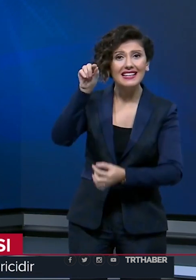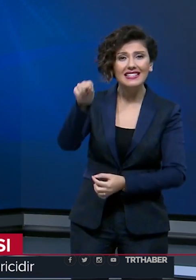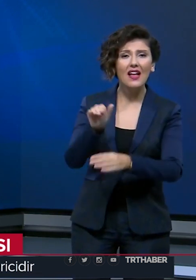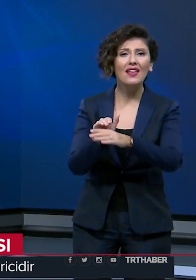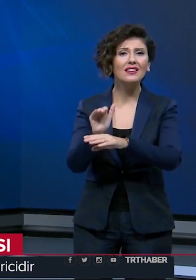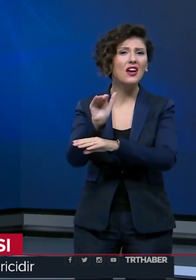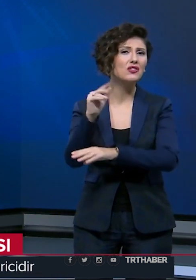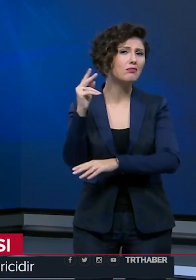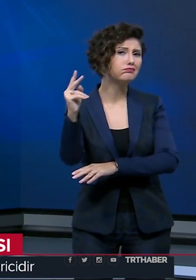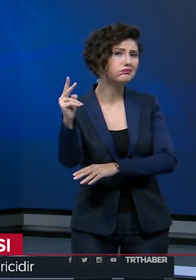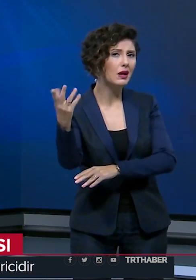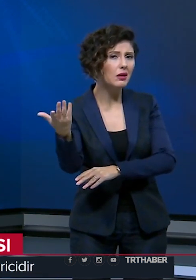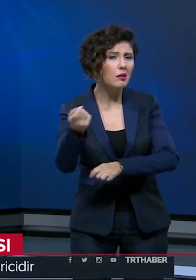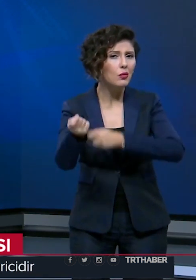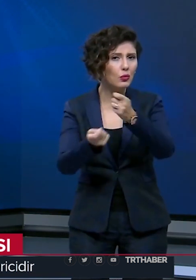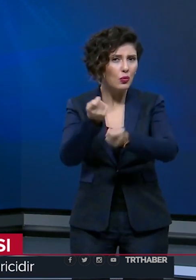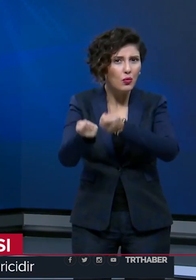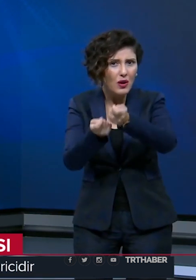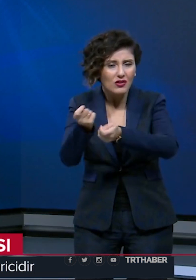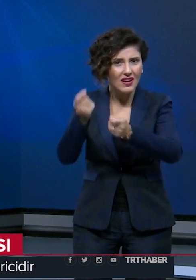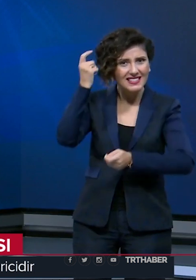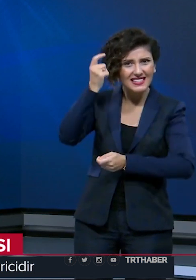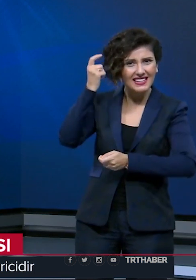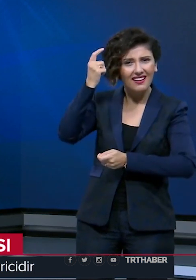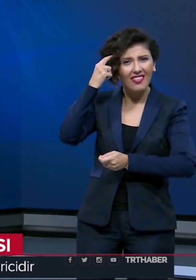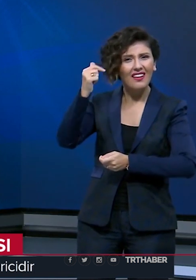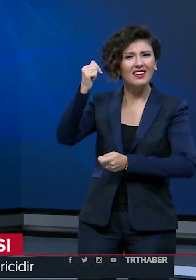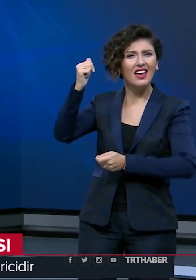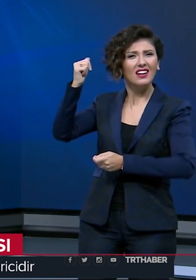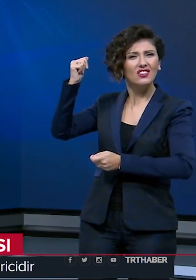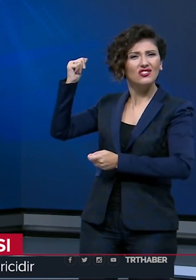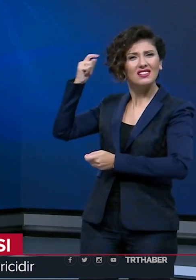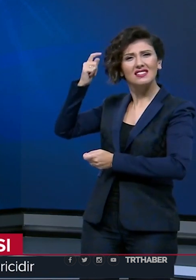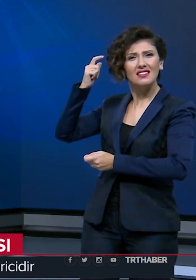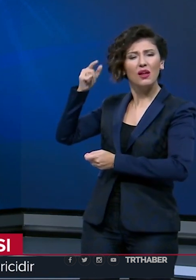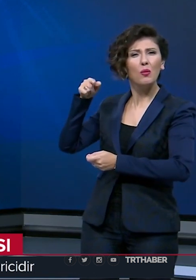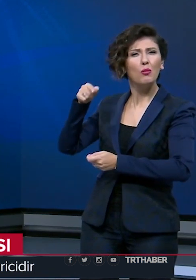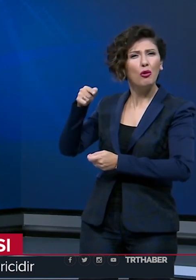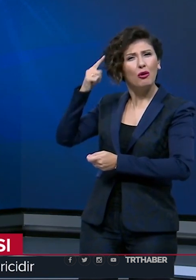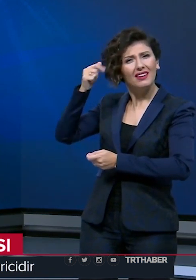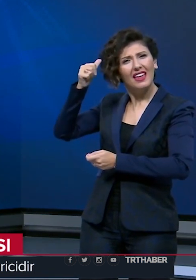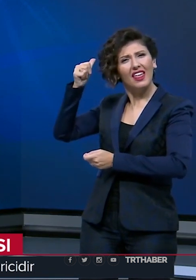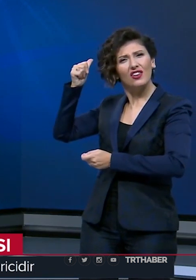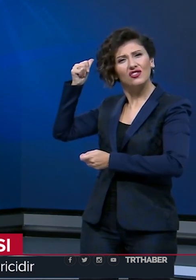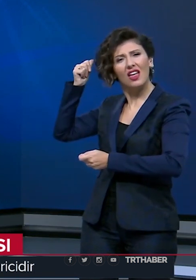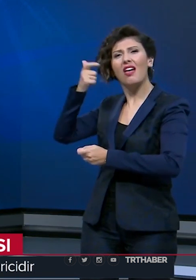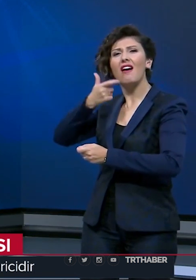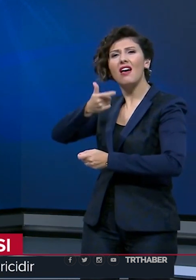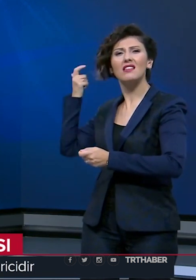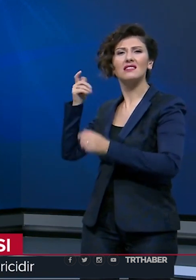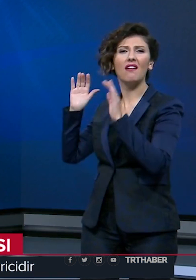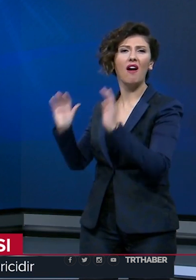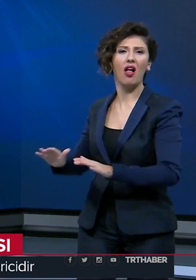insanların yaşam tarzıyla uğraşan zihniyet, gerici bir zihniyettir ve bu gericilik eskide